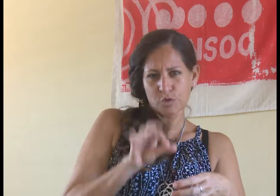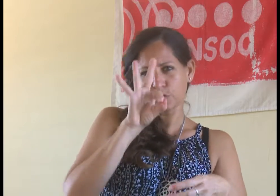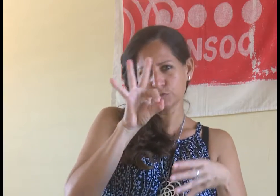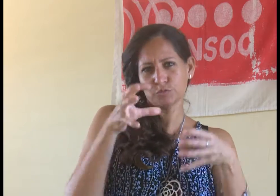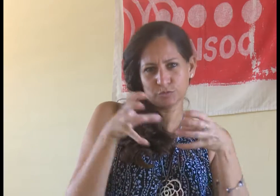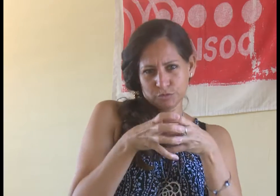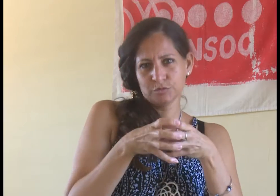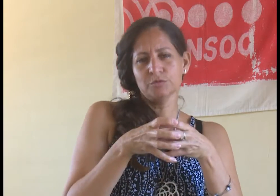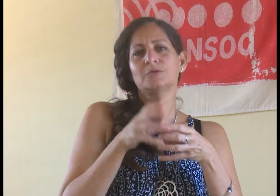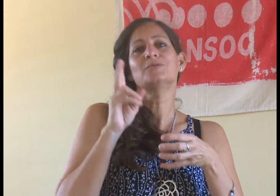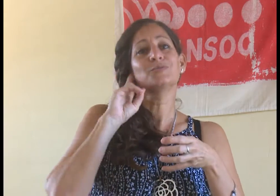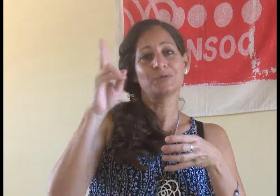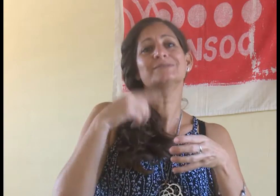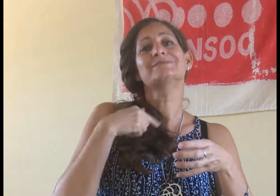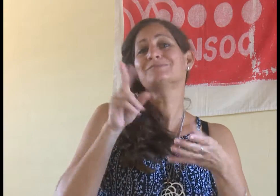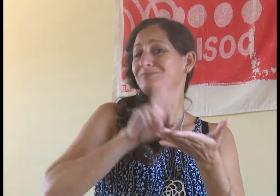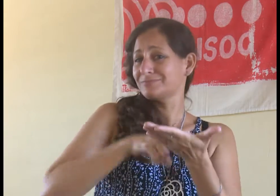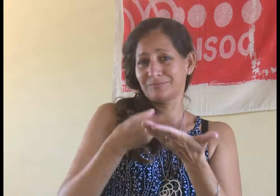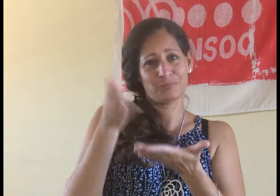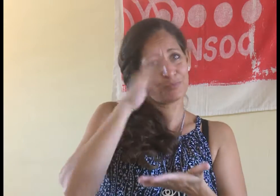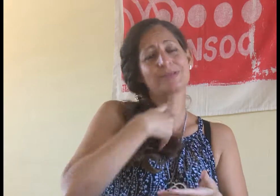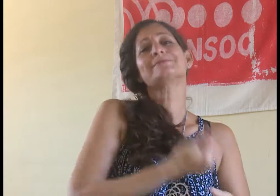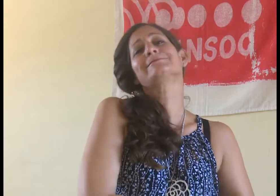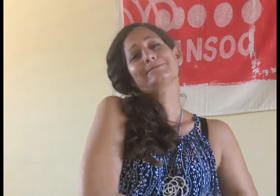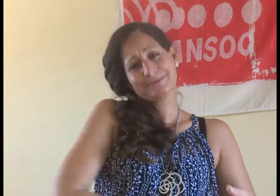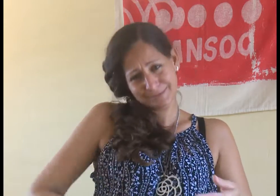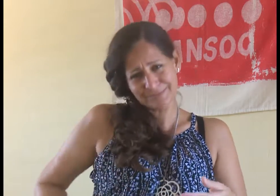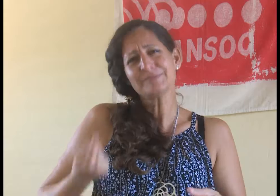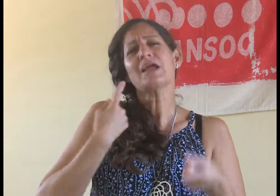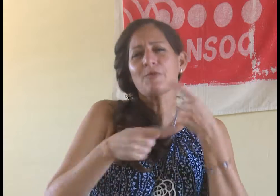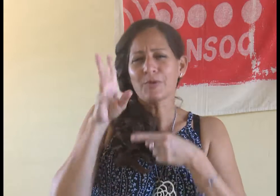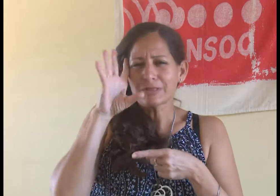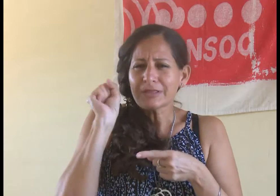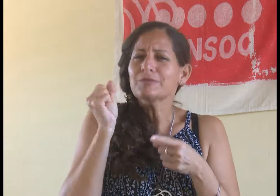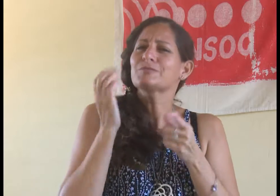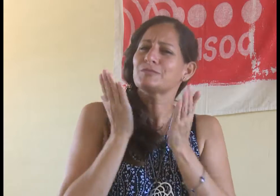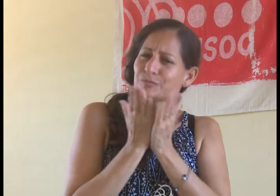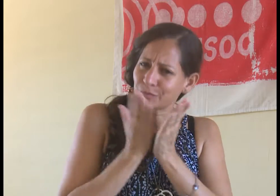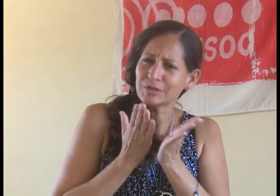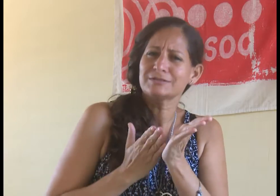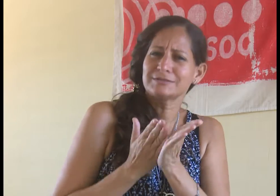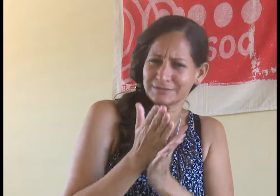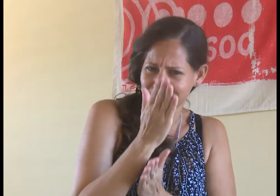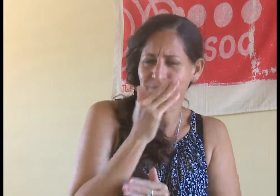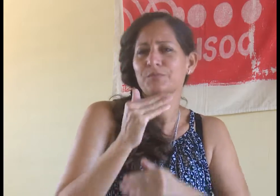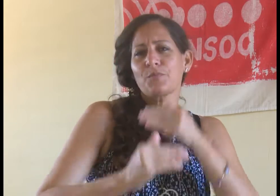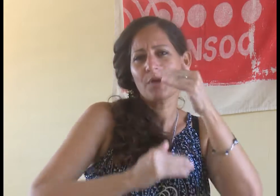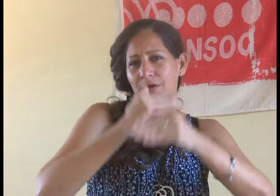escuela, en la escuela, una secundaria, sin intérprete. Iba aprendiendo poco a poco en la marcha.